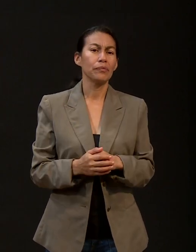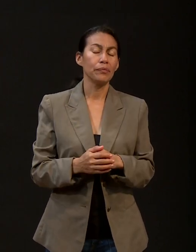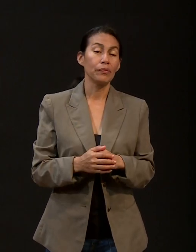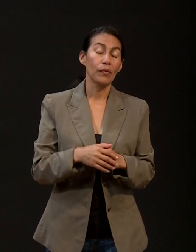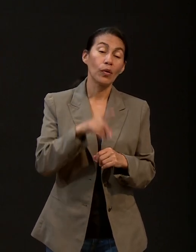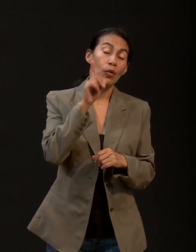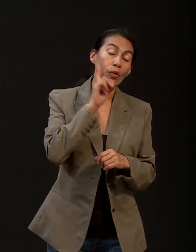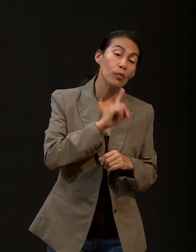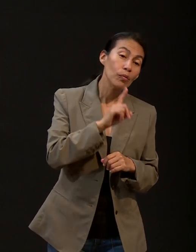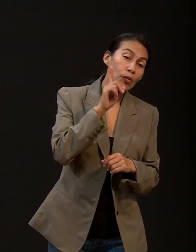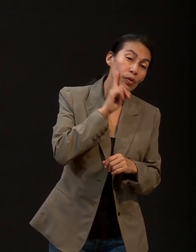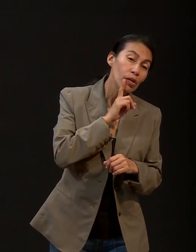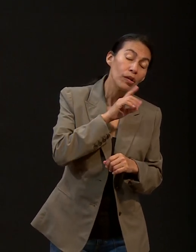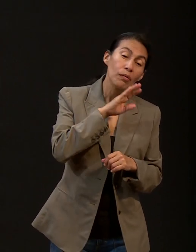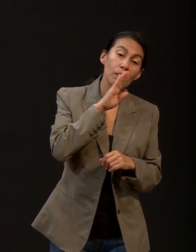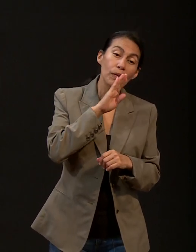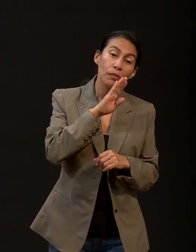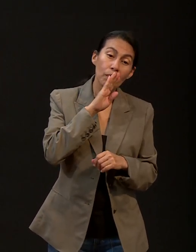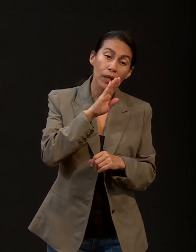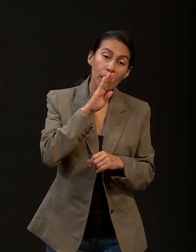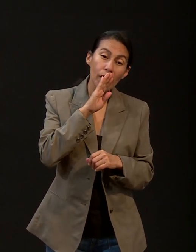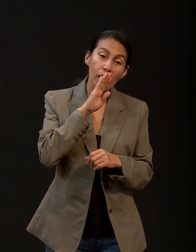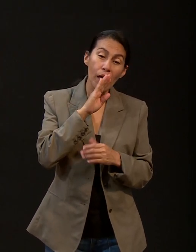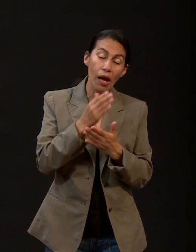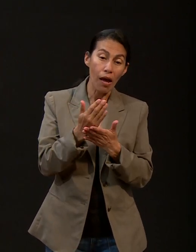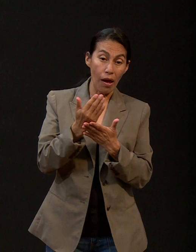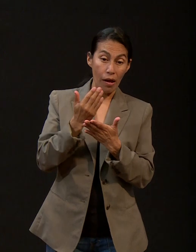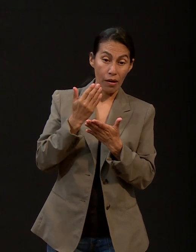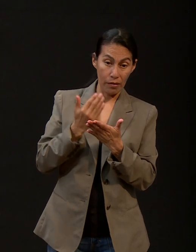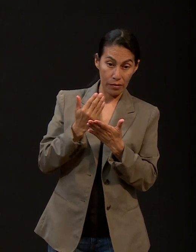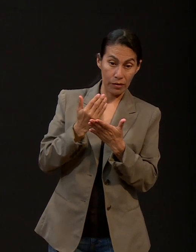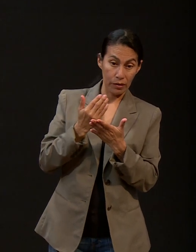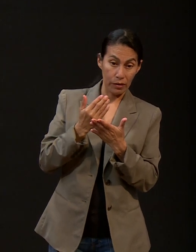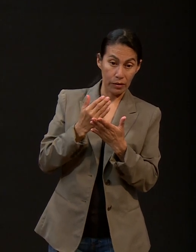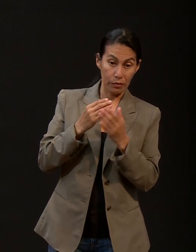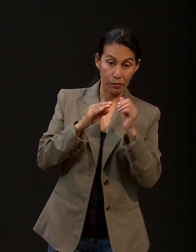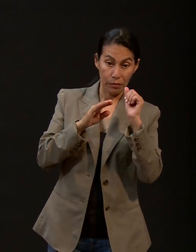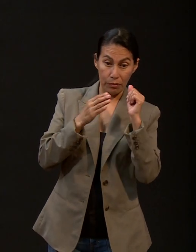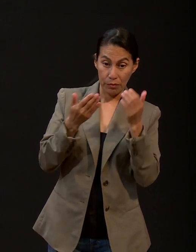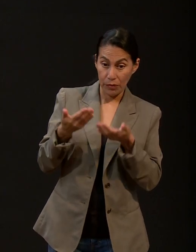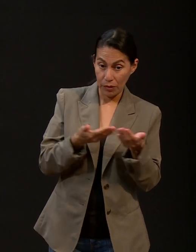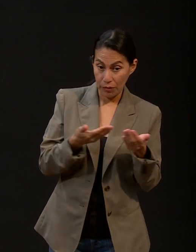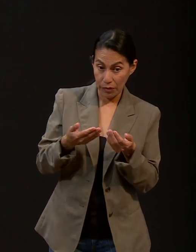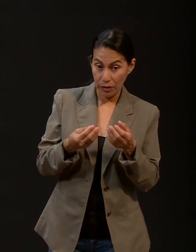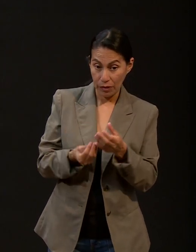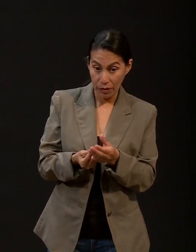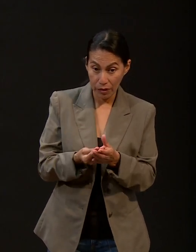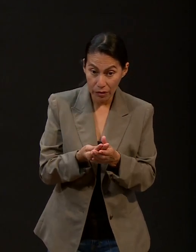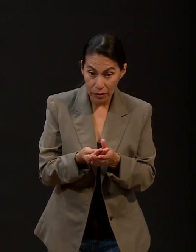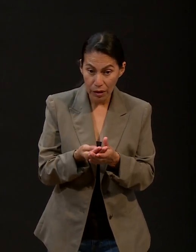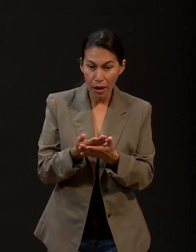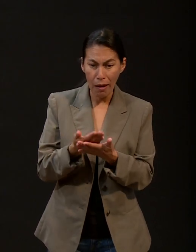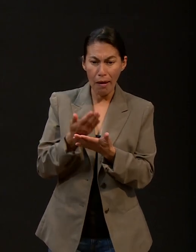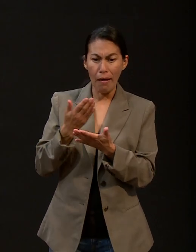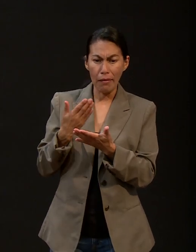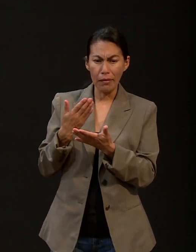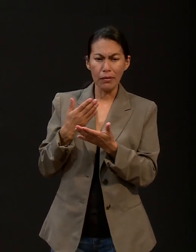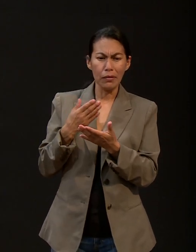una persona, una dama, una mamá futura está preparándose para establecer los mejores vínculos